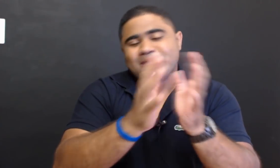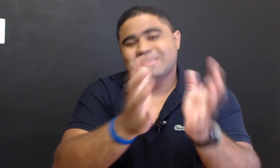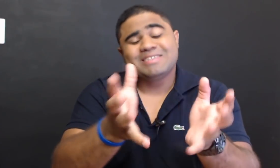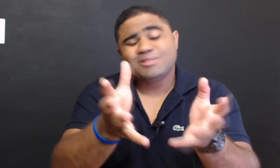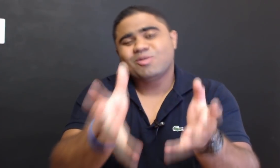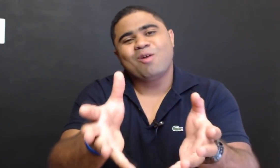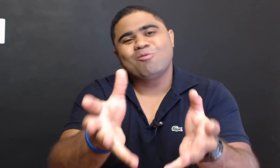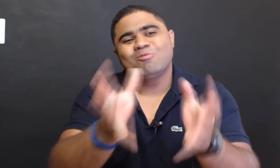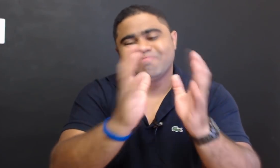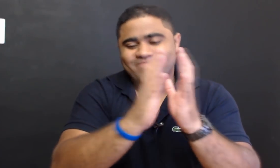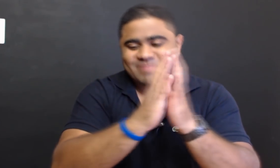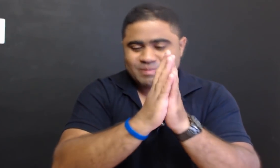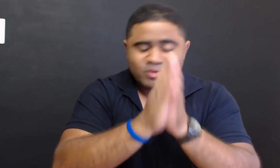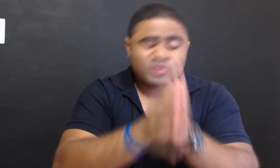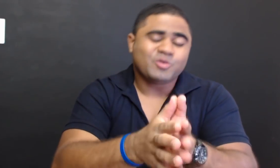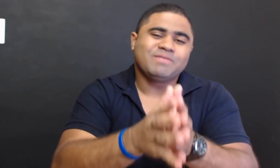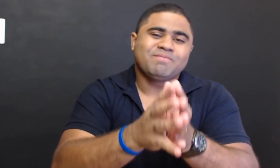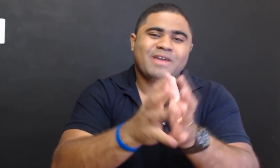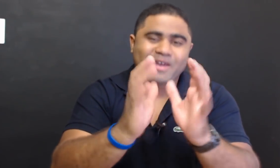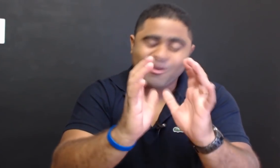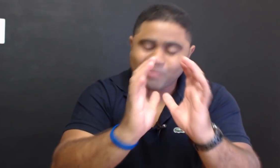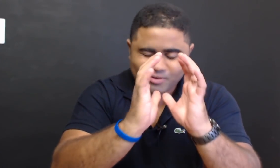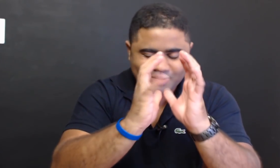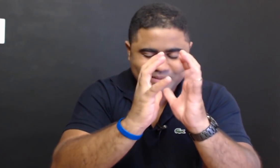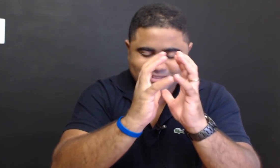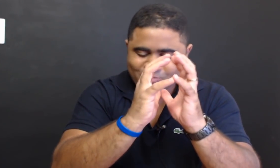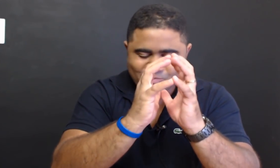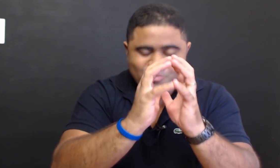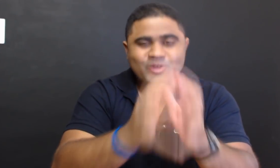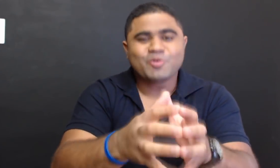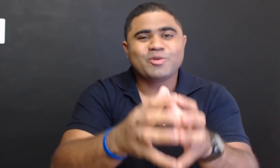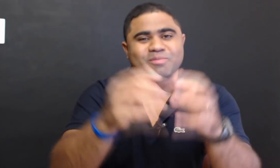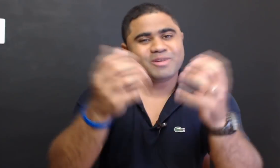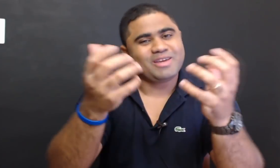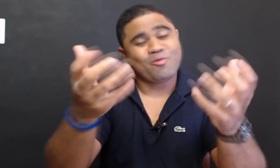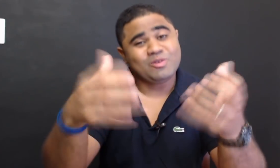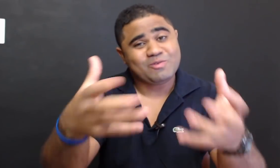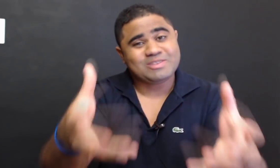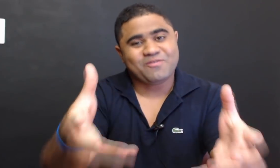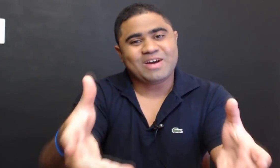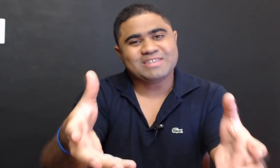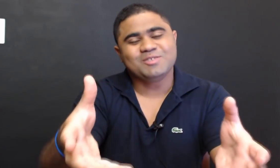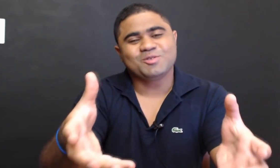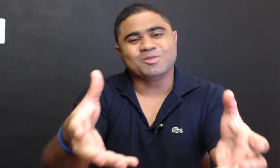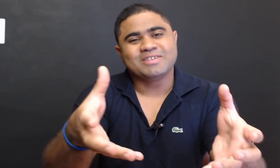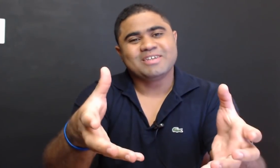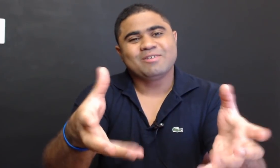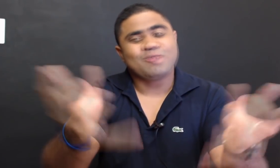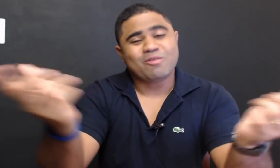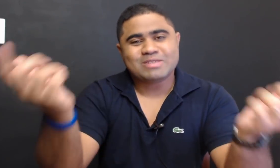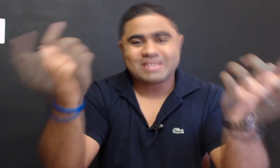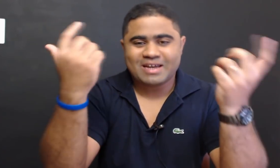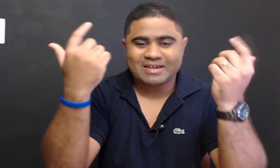Mas isso é algo muito ruim. É uma programação muito ruim, porque quando você faz isso, o que você está